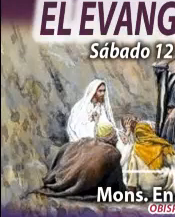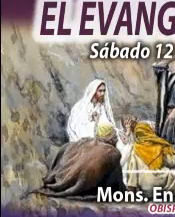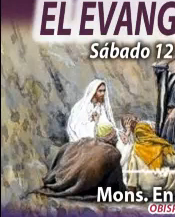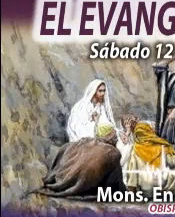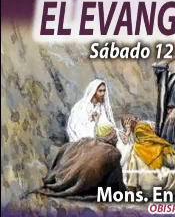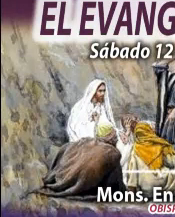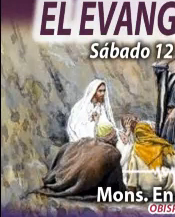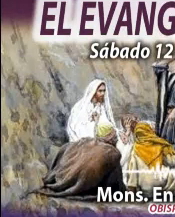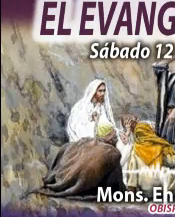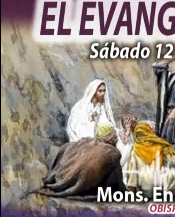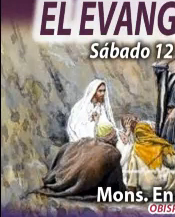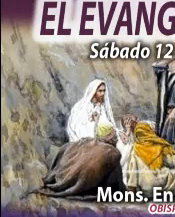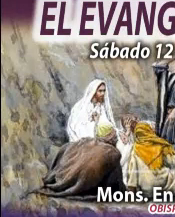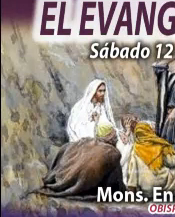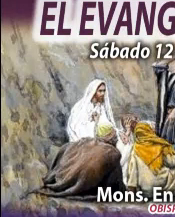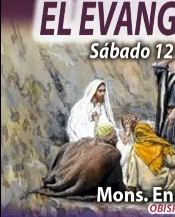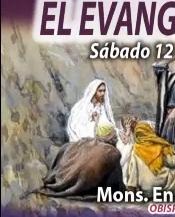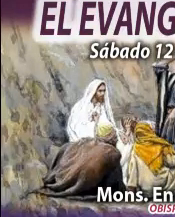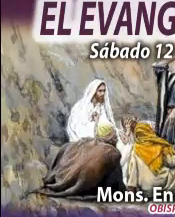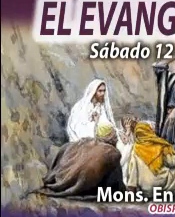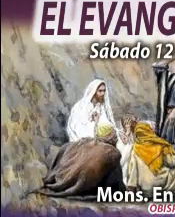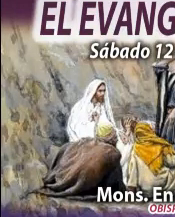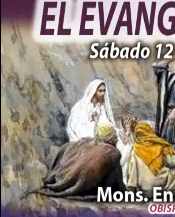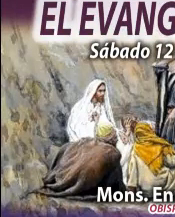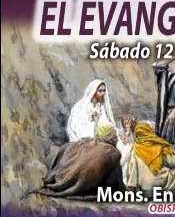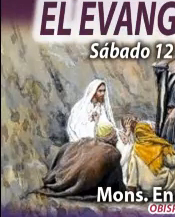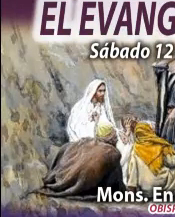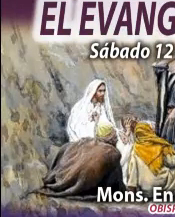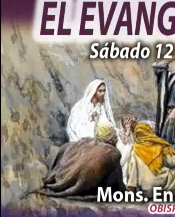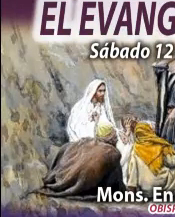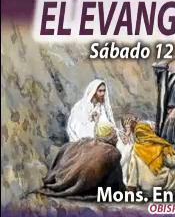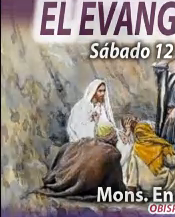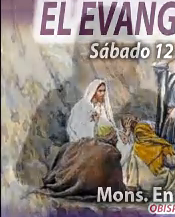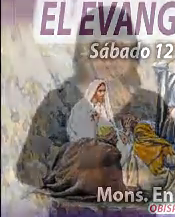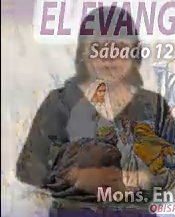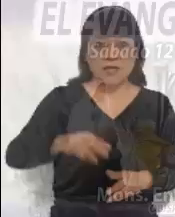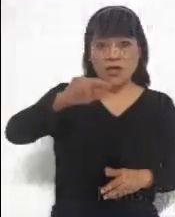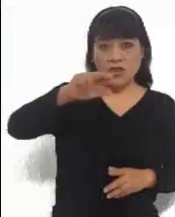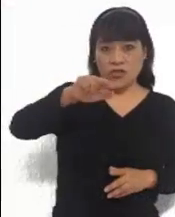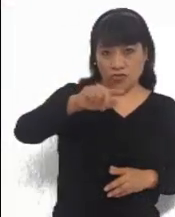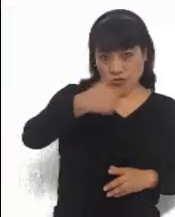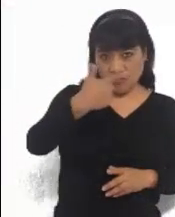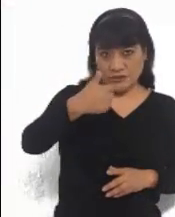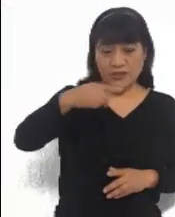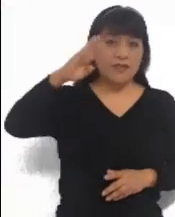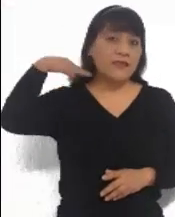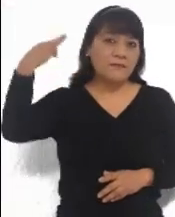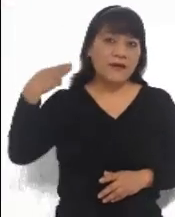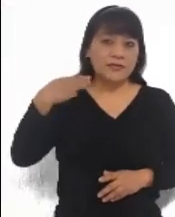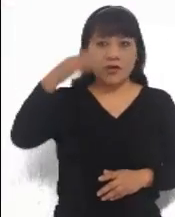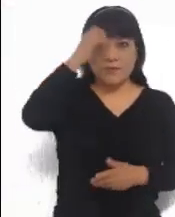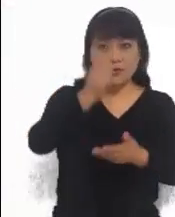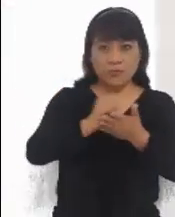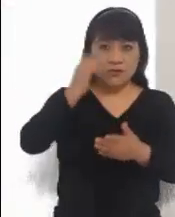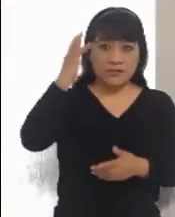de Jesús en tu vida. Descubramos de qué manera Jesús nos dice, yo estoy contigo. Yo contigo. 12 de marzo,